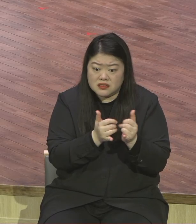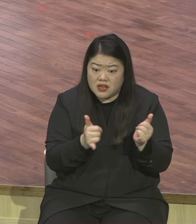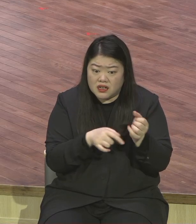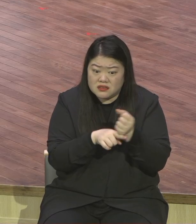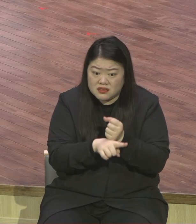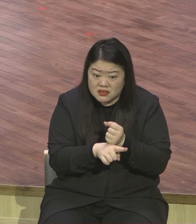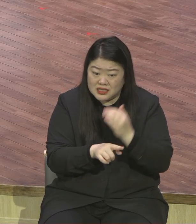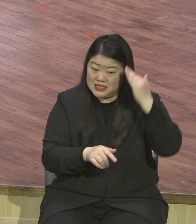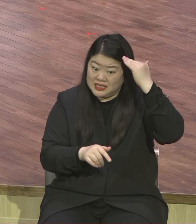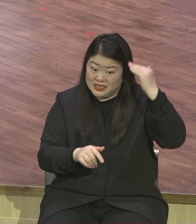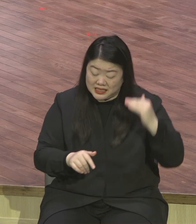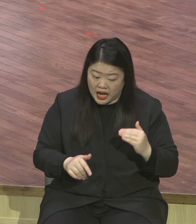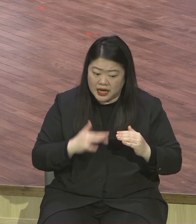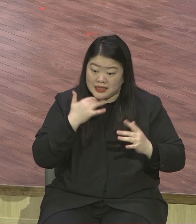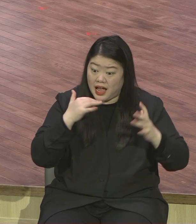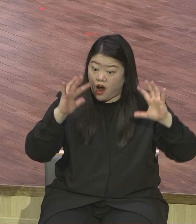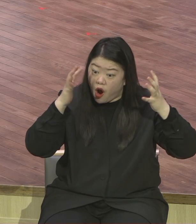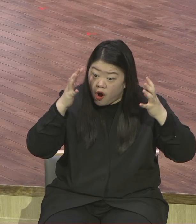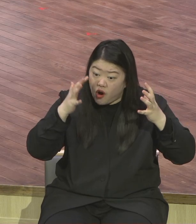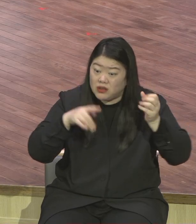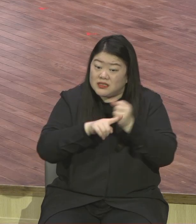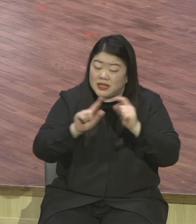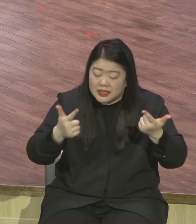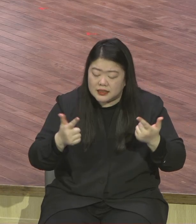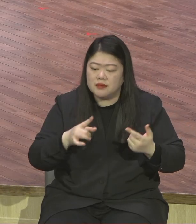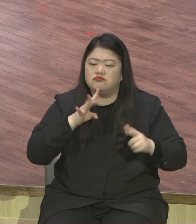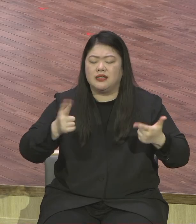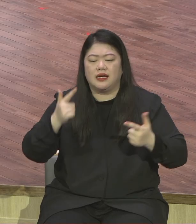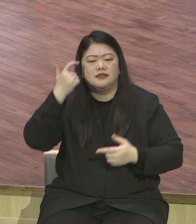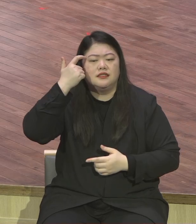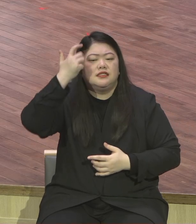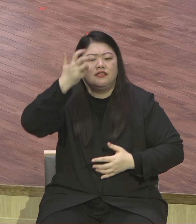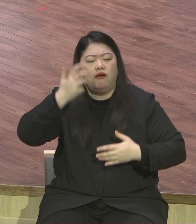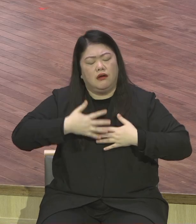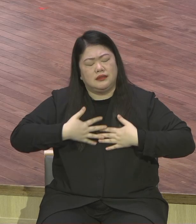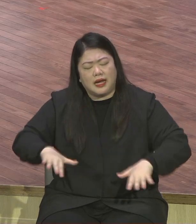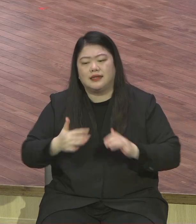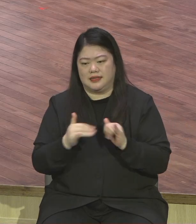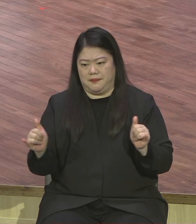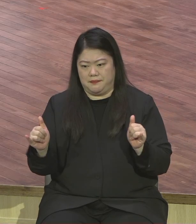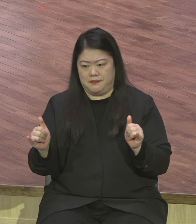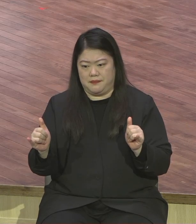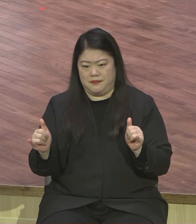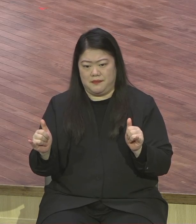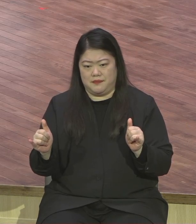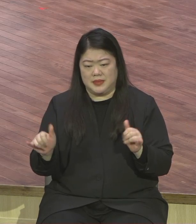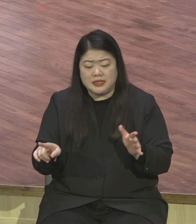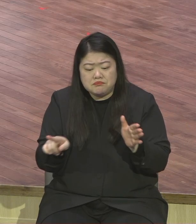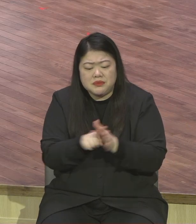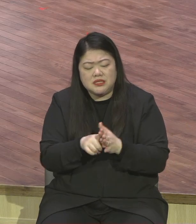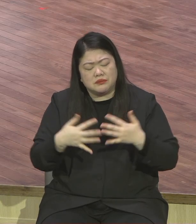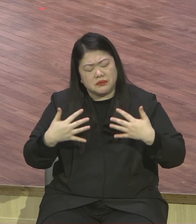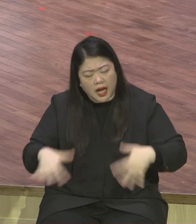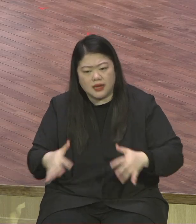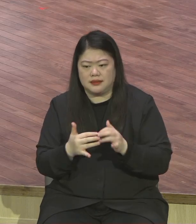아니라 영적으로 연약한 자라는 개념도 포함되어 작은 자는 영적으로 연약한 자